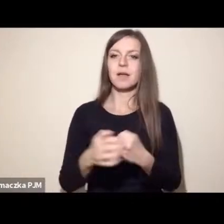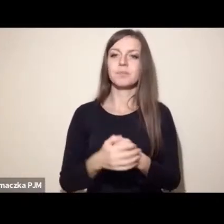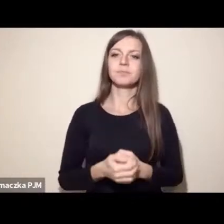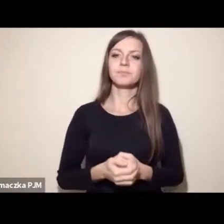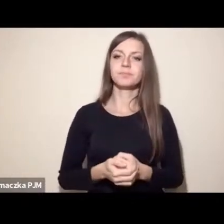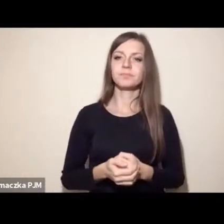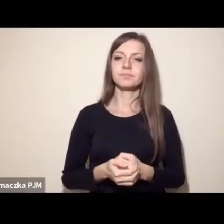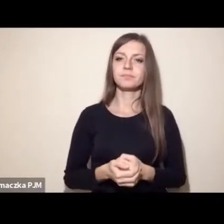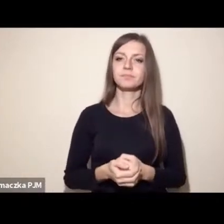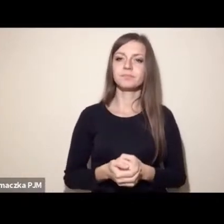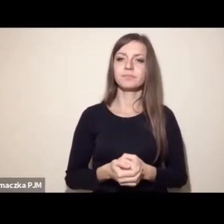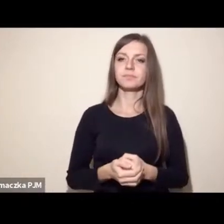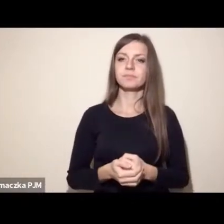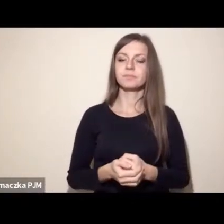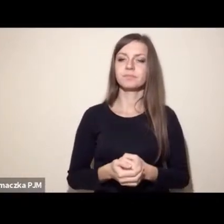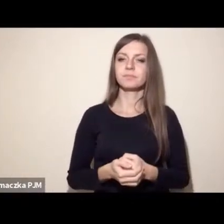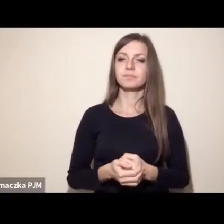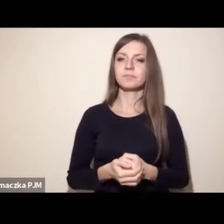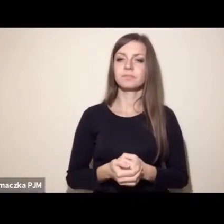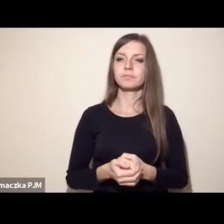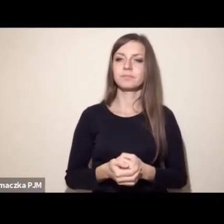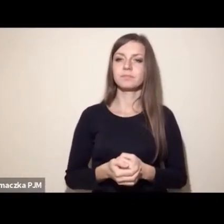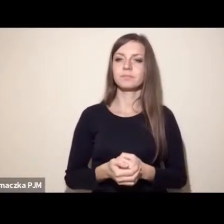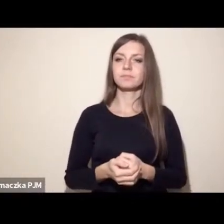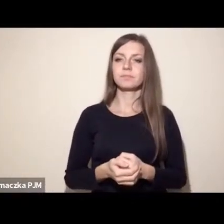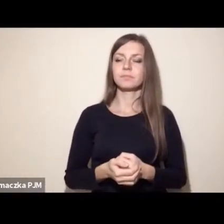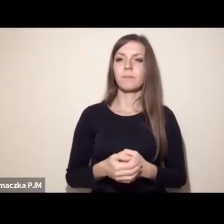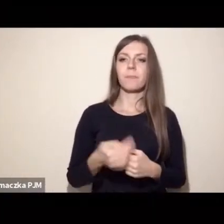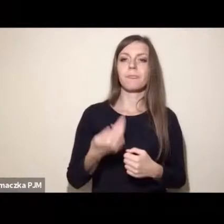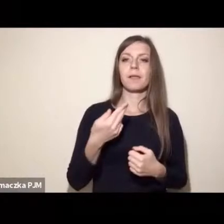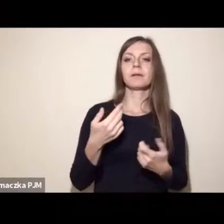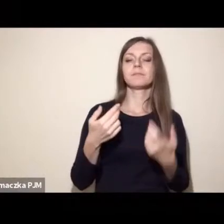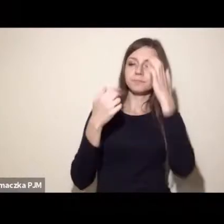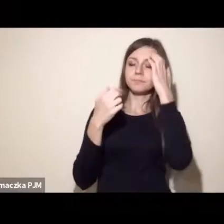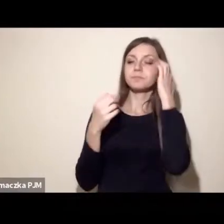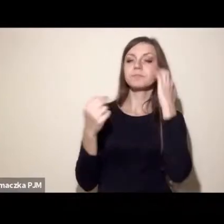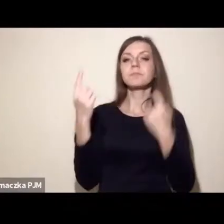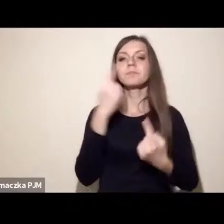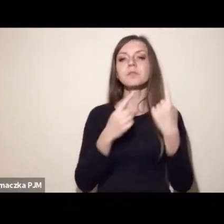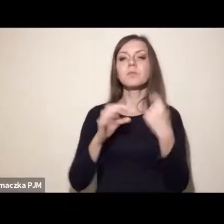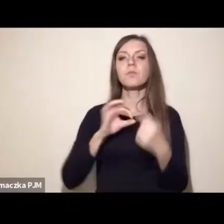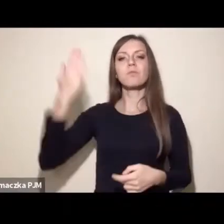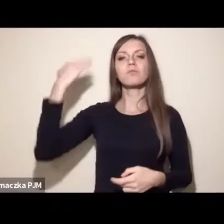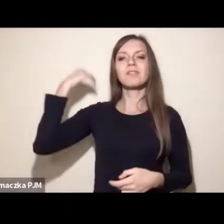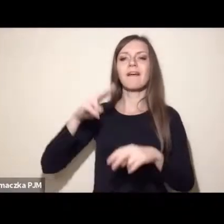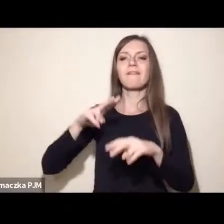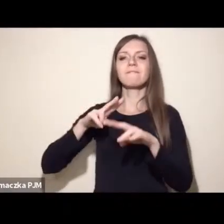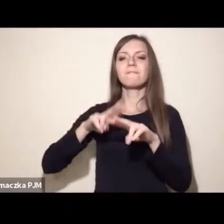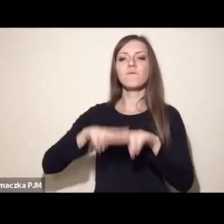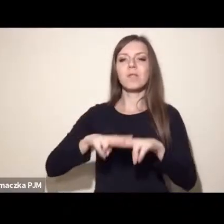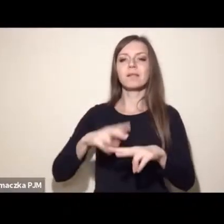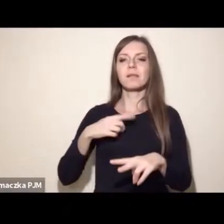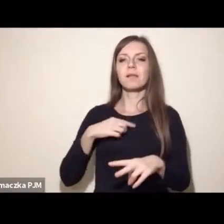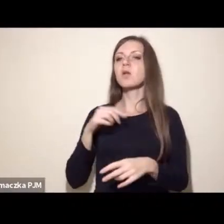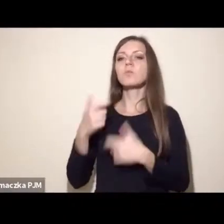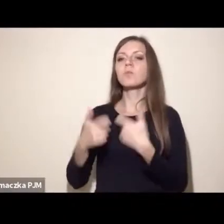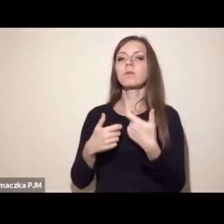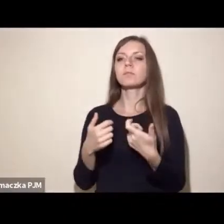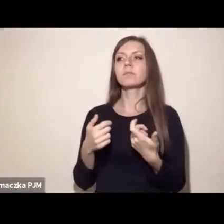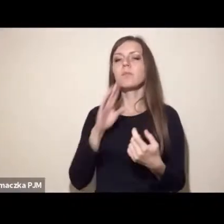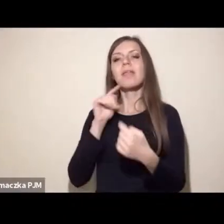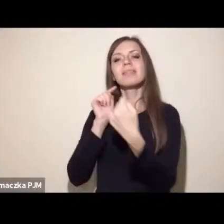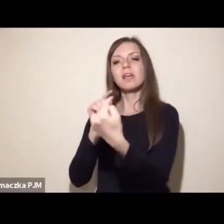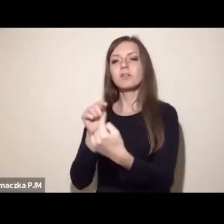bliższy jest mi nurt praw zwierząt niż dobrostanów zwierząt, w mojej poprzedniej fundacji zajmowałam się przede wszystkim negocjowaniem z